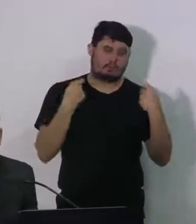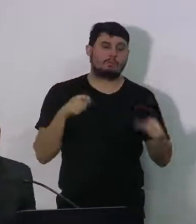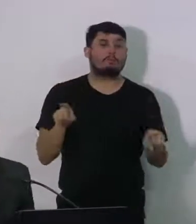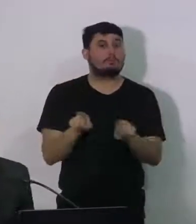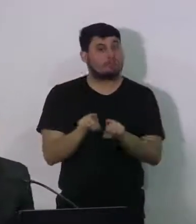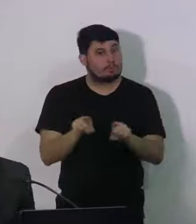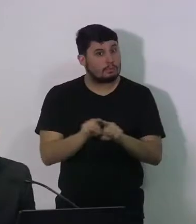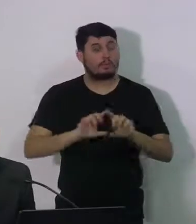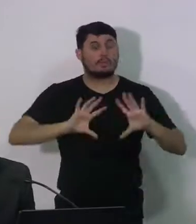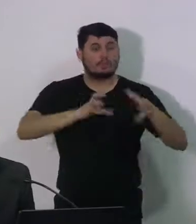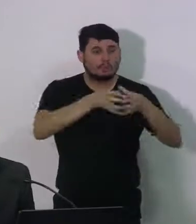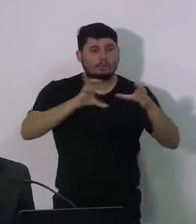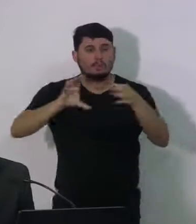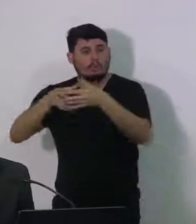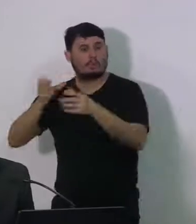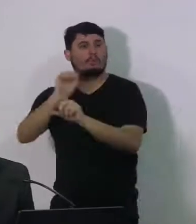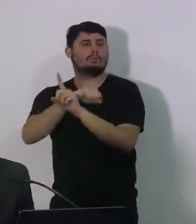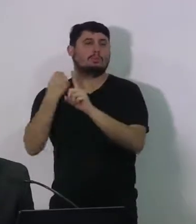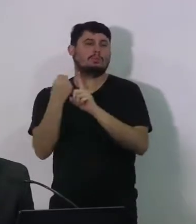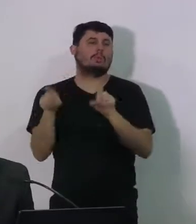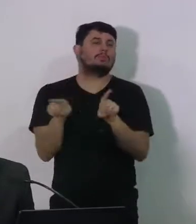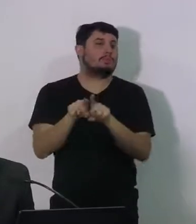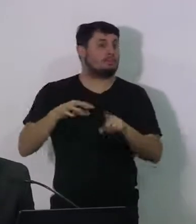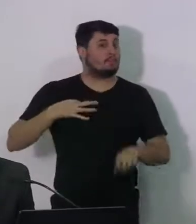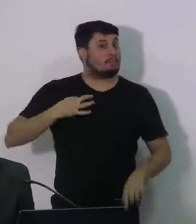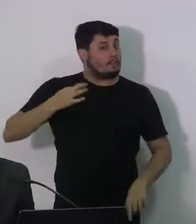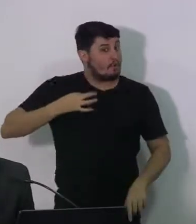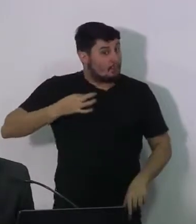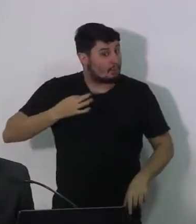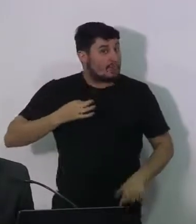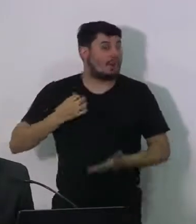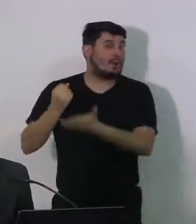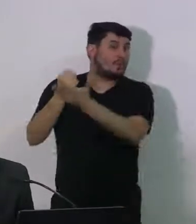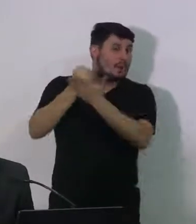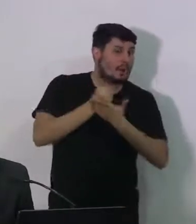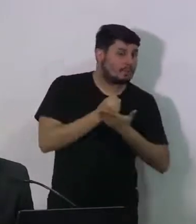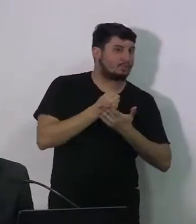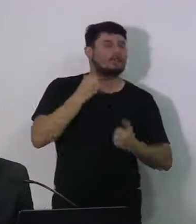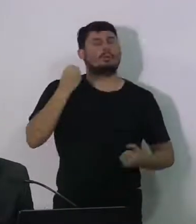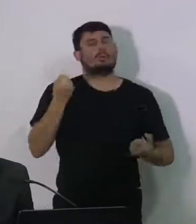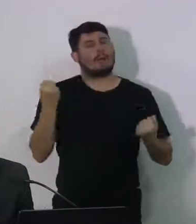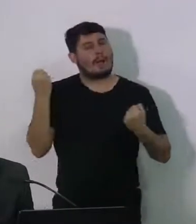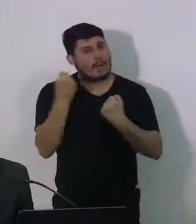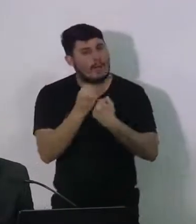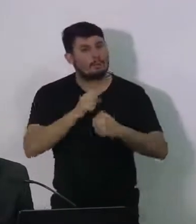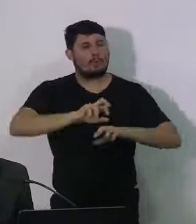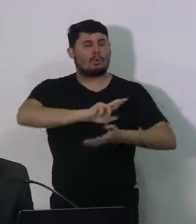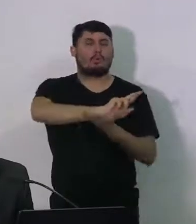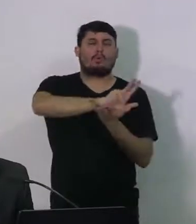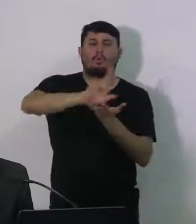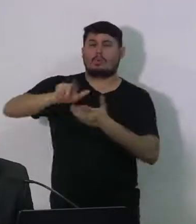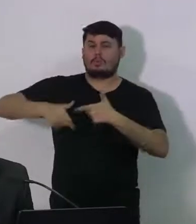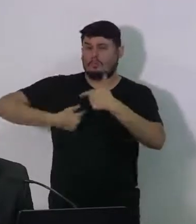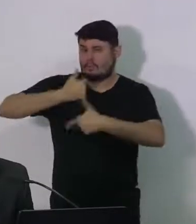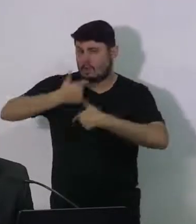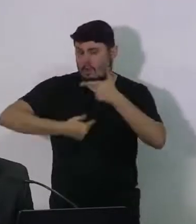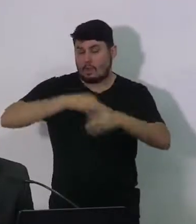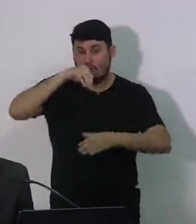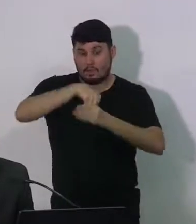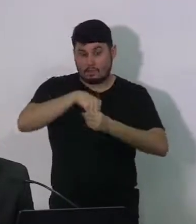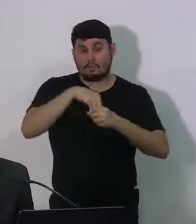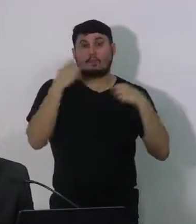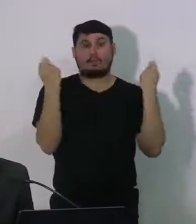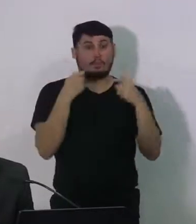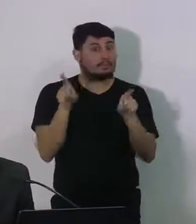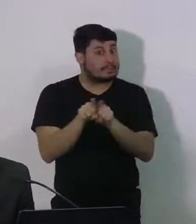da sociedade civil, dos voluntários que estão ajudando e apoiando diversas ações na cidade de Caruaru e aos